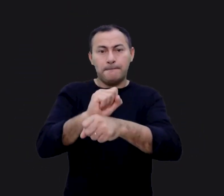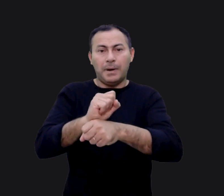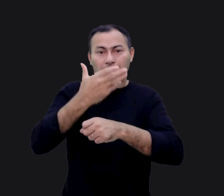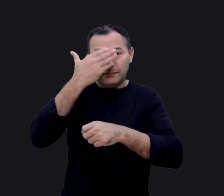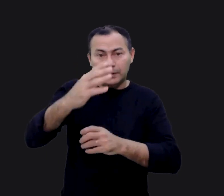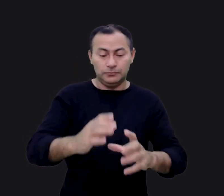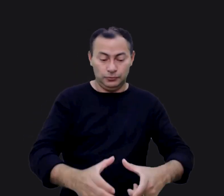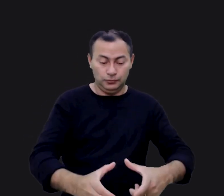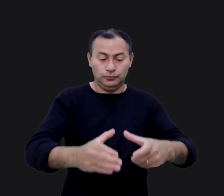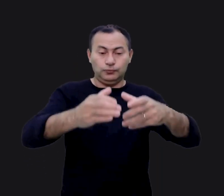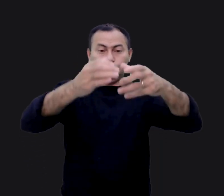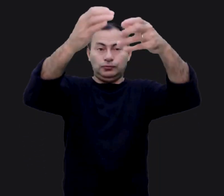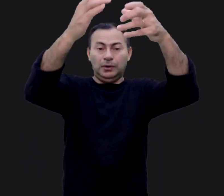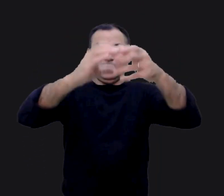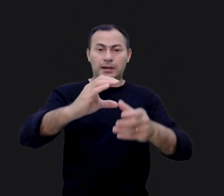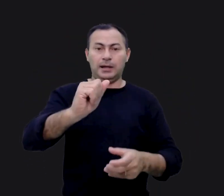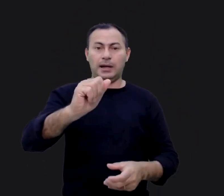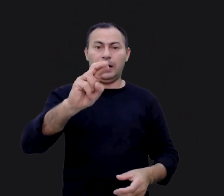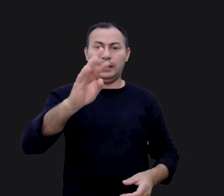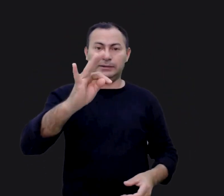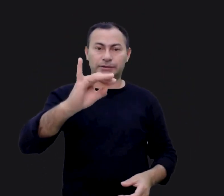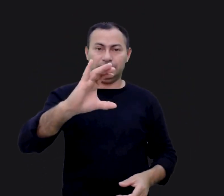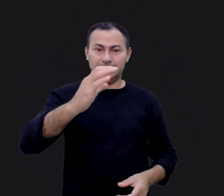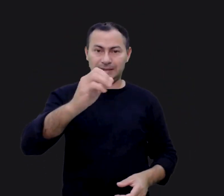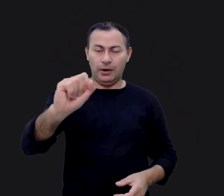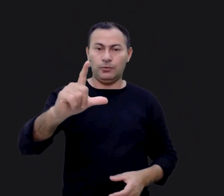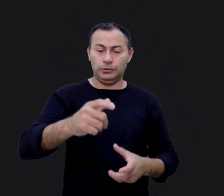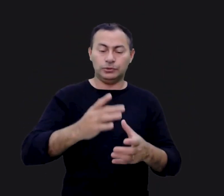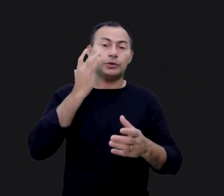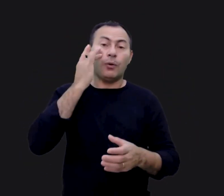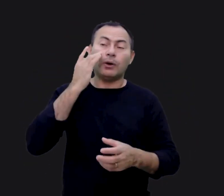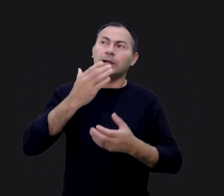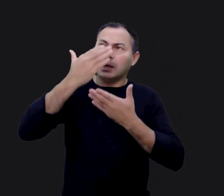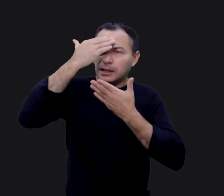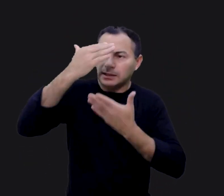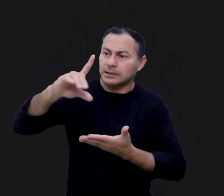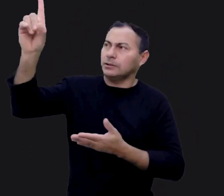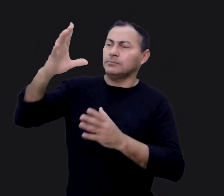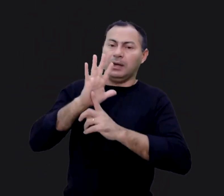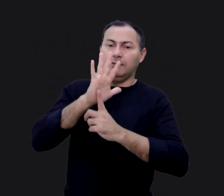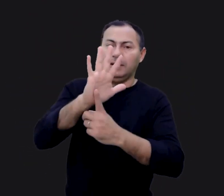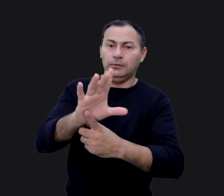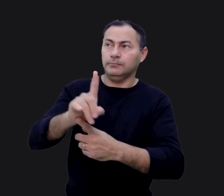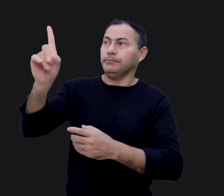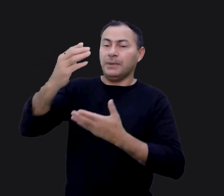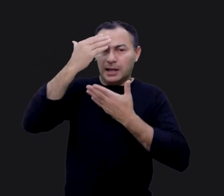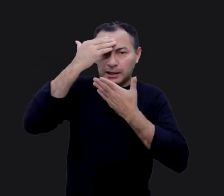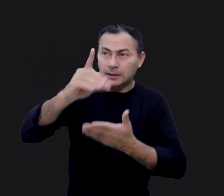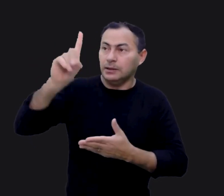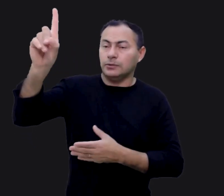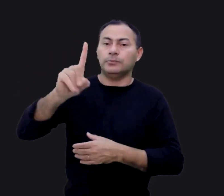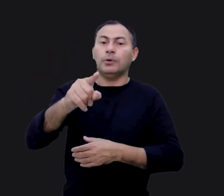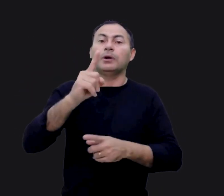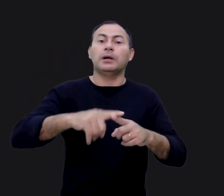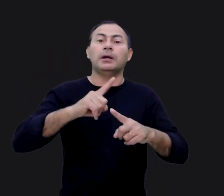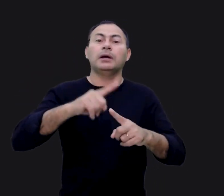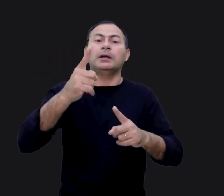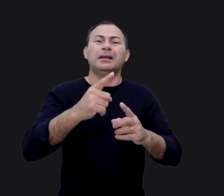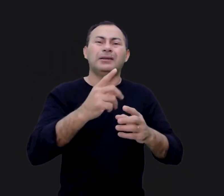Pare diante do cassiçal de ouro e agradeça a Deus pela revelação dEle. Agradeça a Deus porque Ele tirou você da